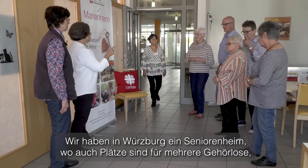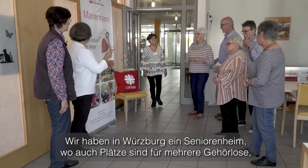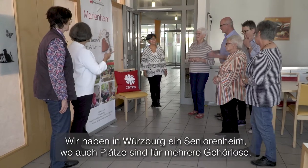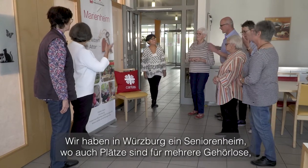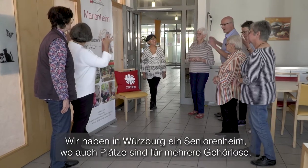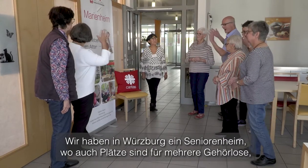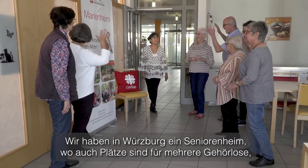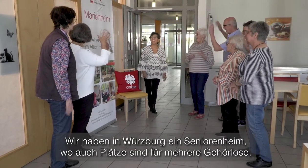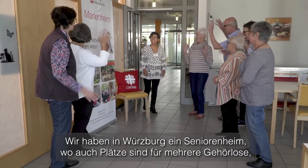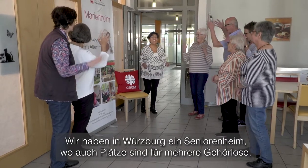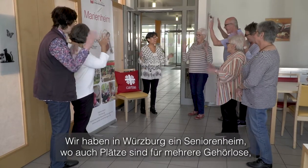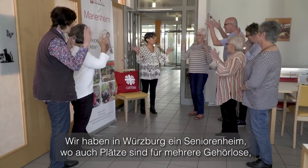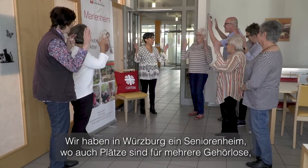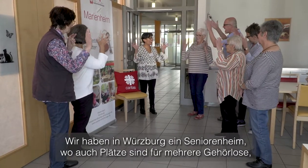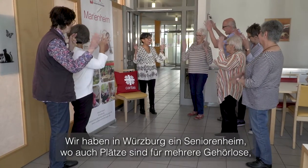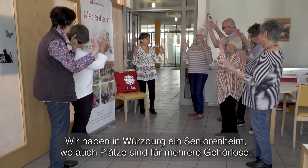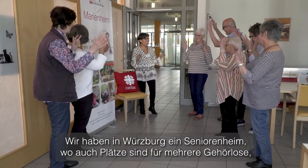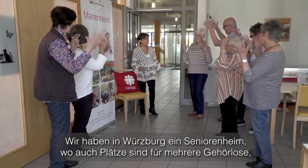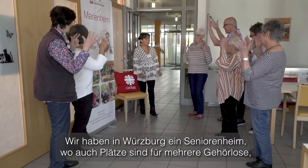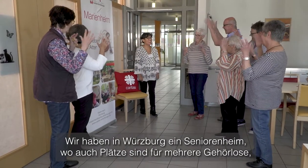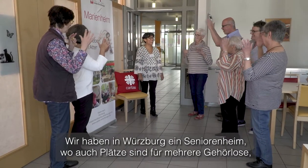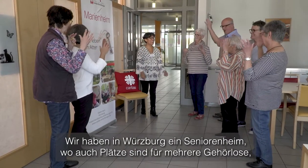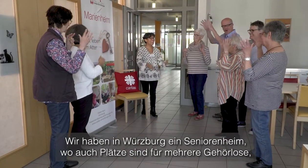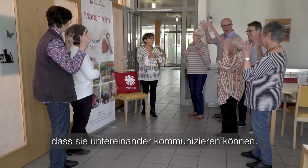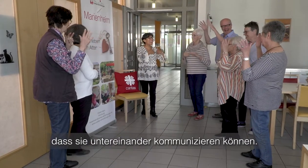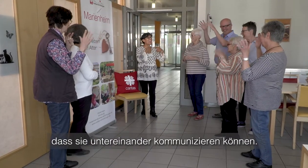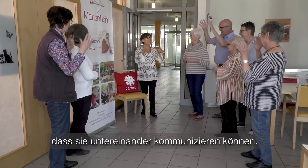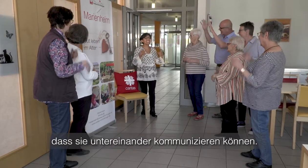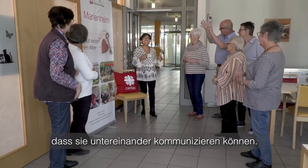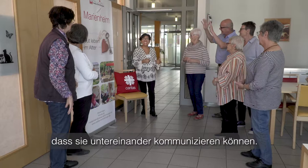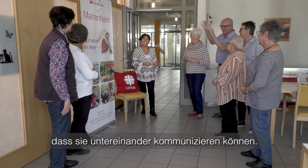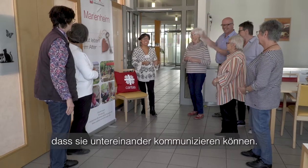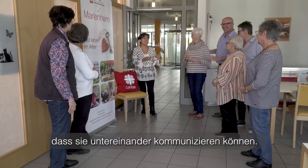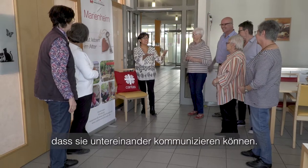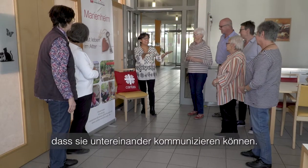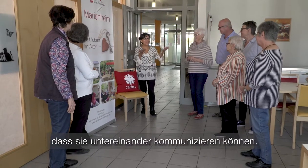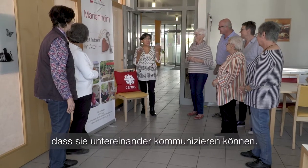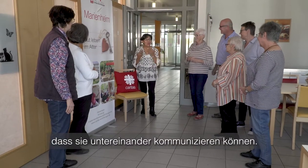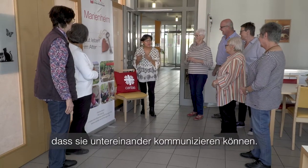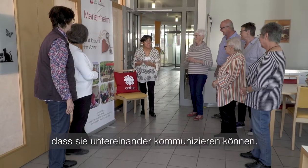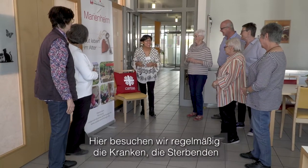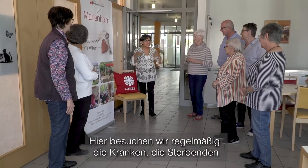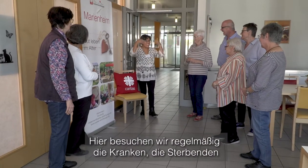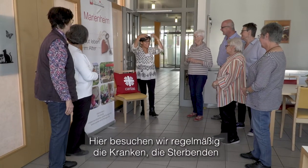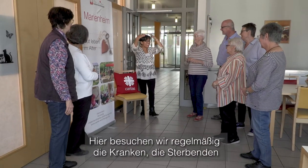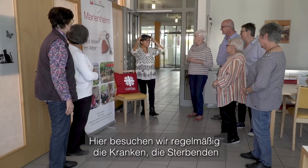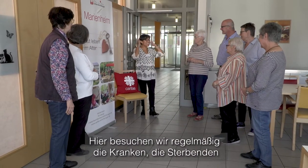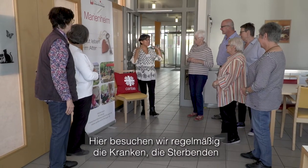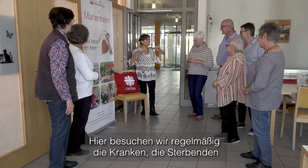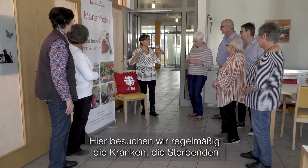ein Seniorenheim, wo auch Plätze sind für mehrere Gehörlose, dass sie untereinander kommunizieren können. Hier besuchen wir regelmäßig